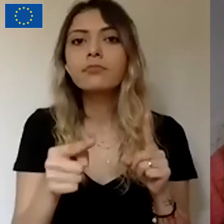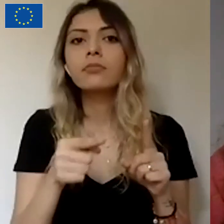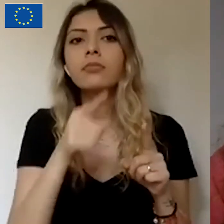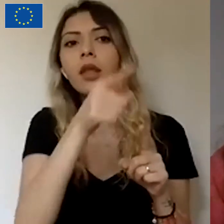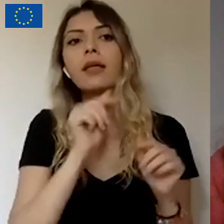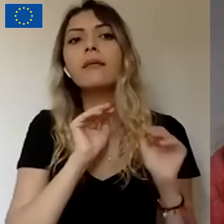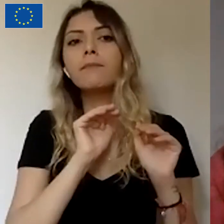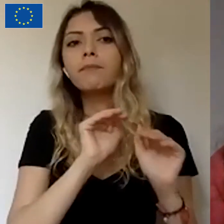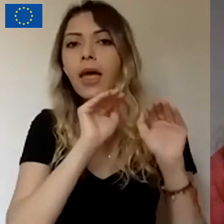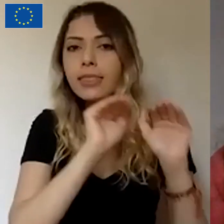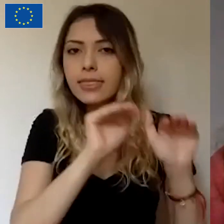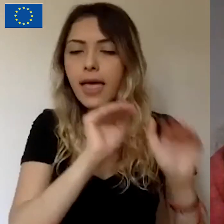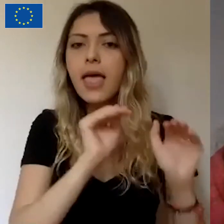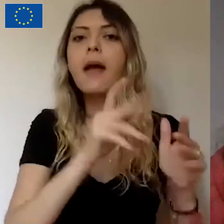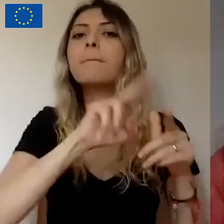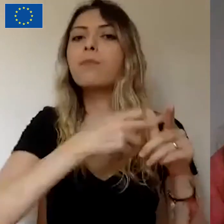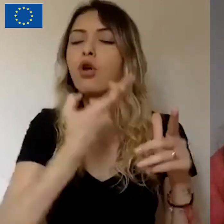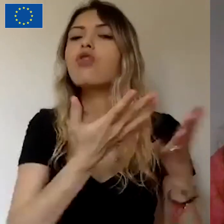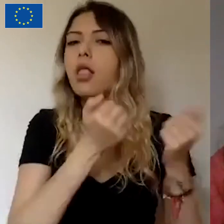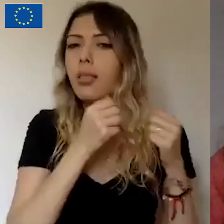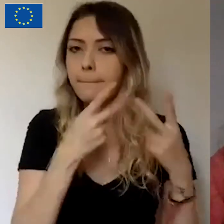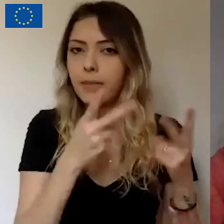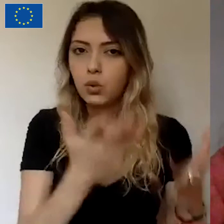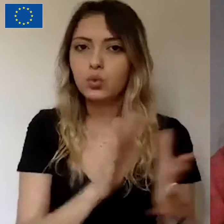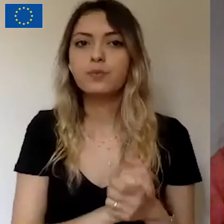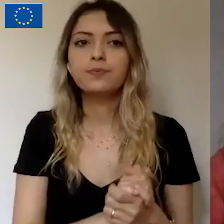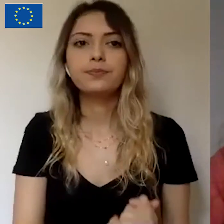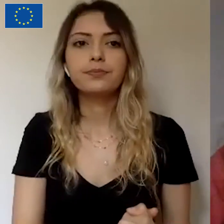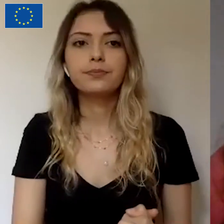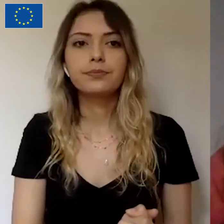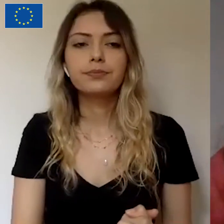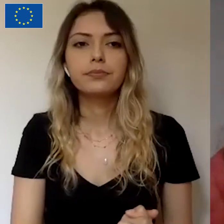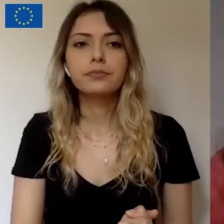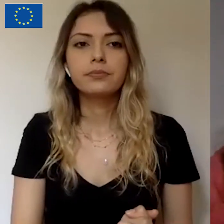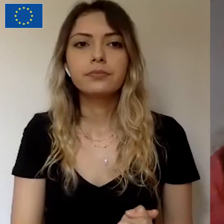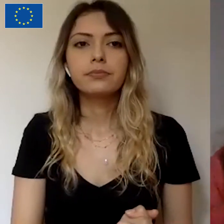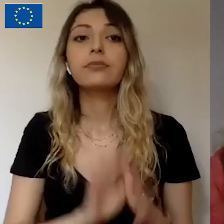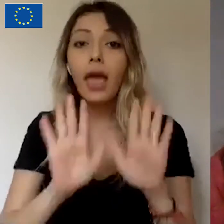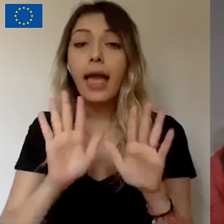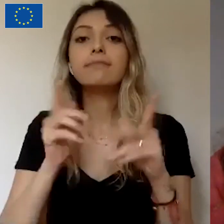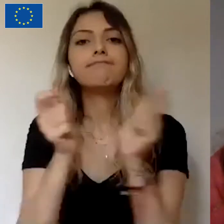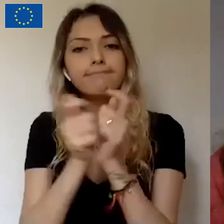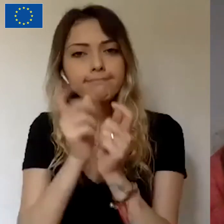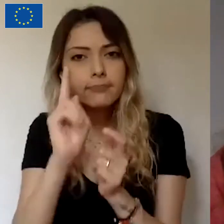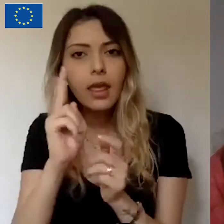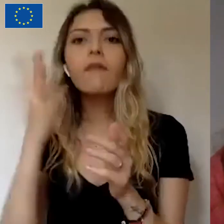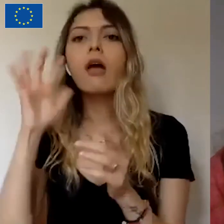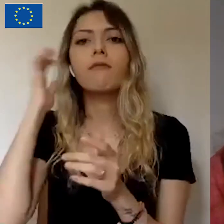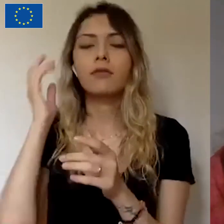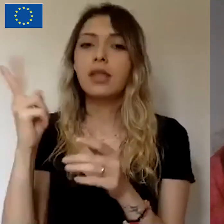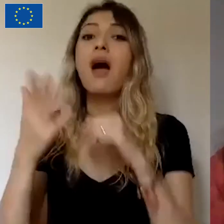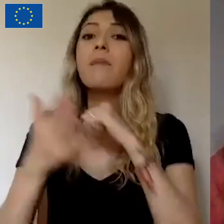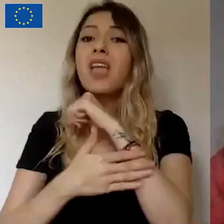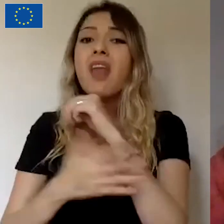hepsi kalsın modelini kullanabiliyorsunuz. Topladığınız kadar fon hesabınıza geçiyor. Eğer STK'sanız fakat yardım toplama izniniz